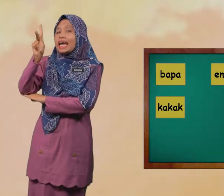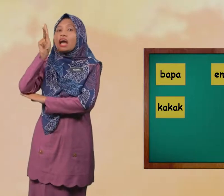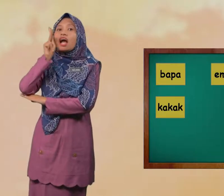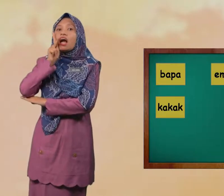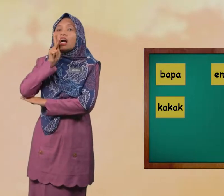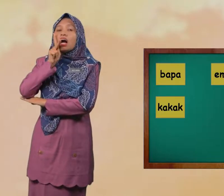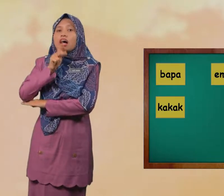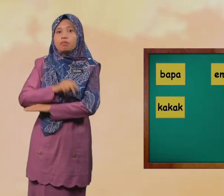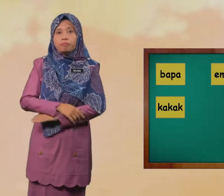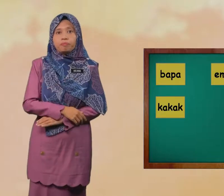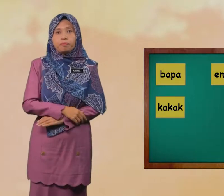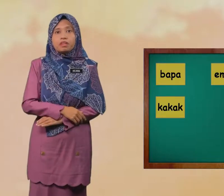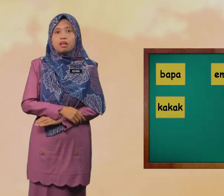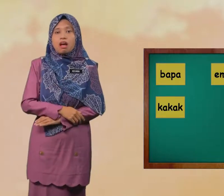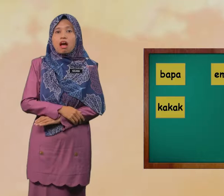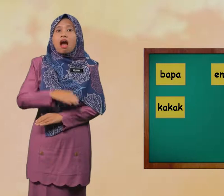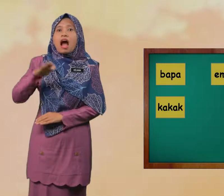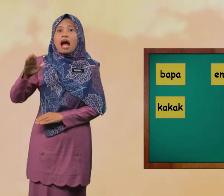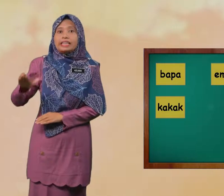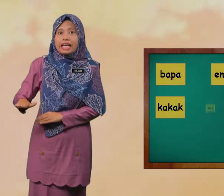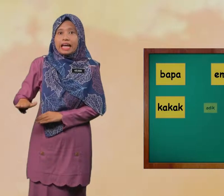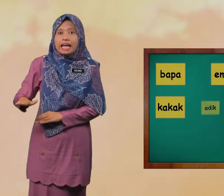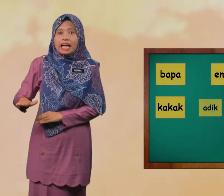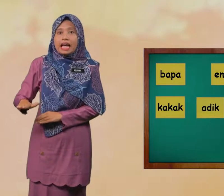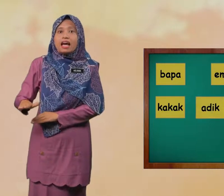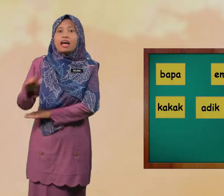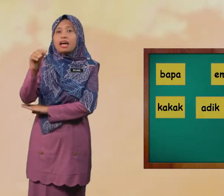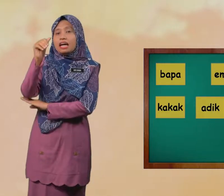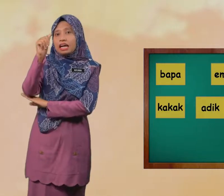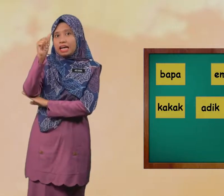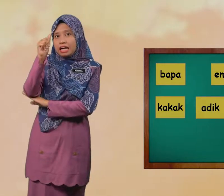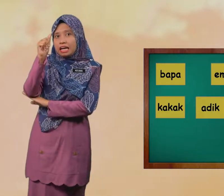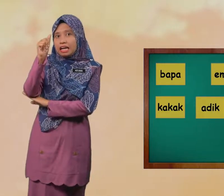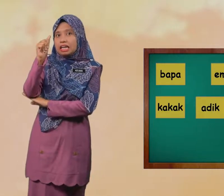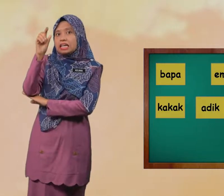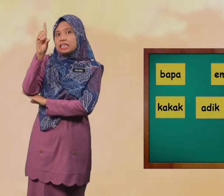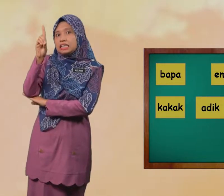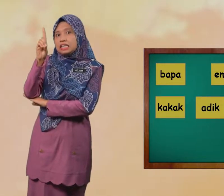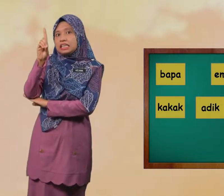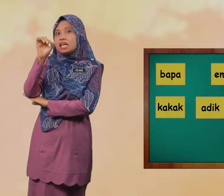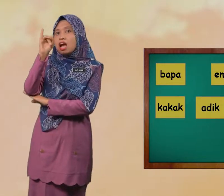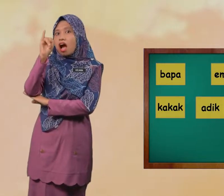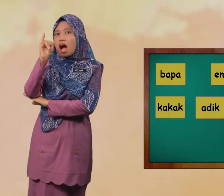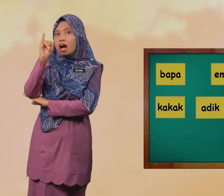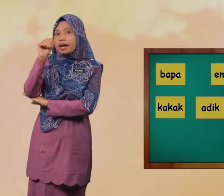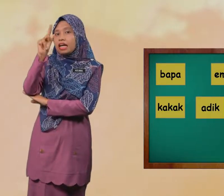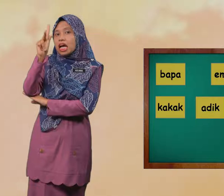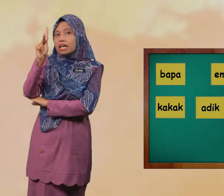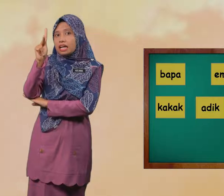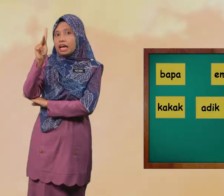Kakak Adik Adik D I K